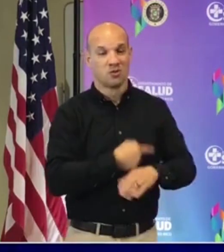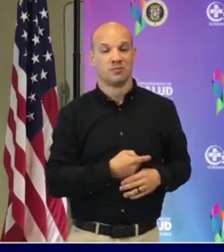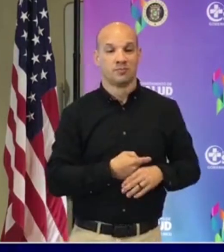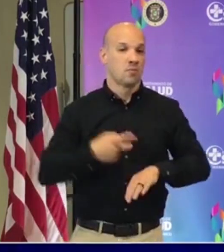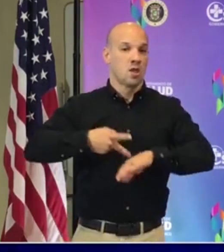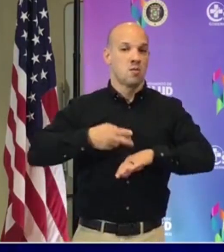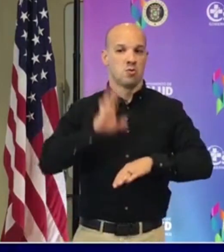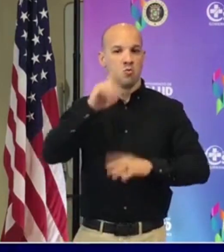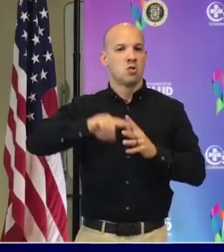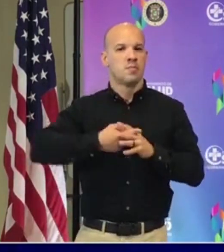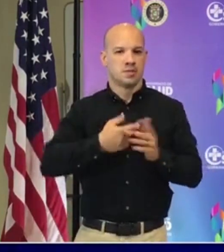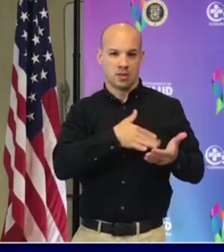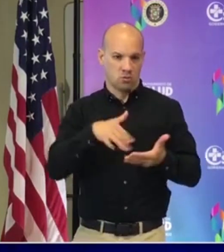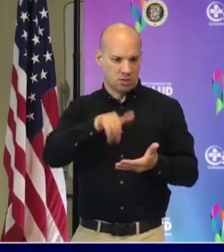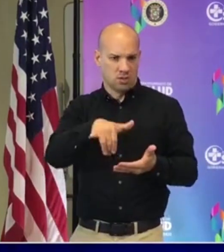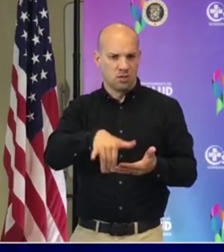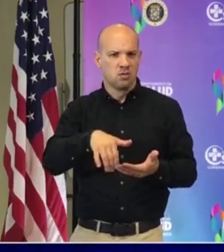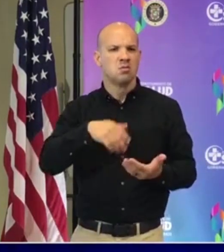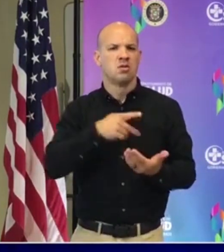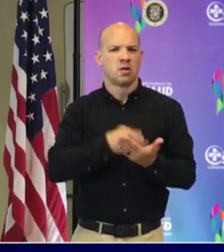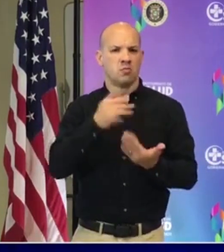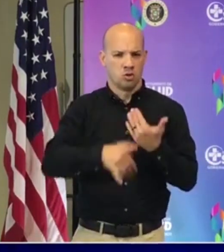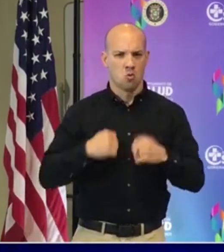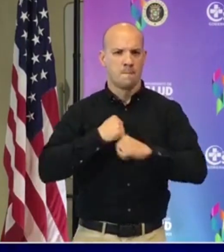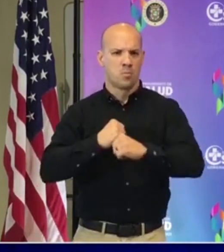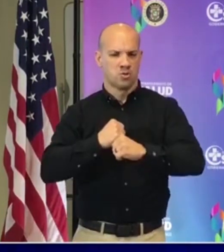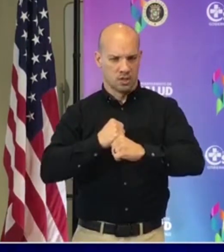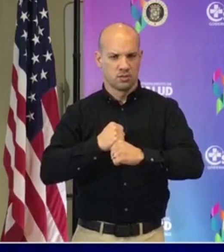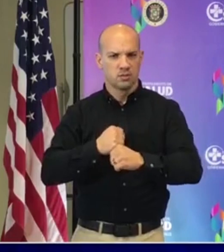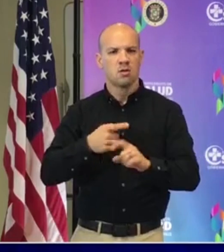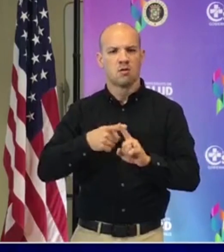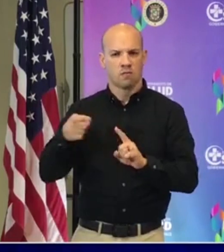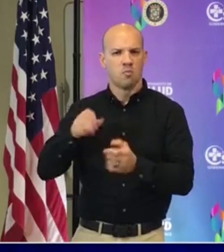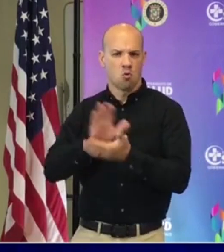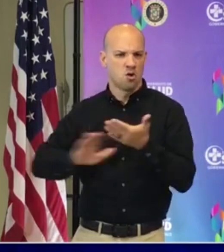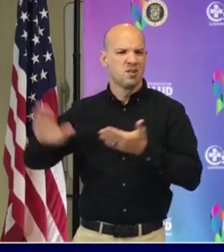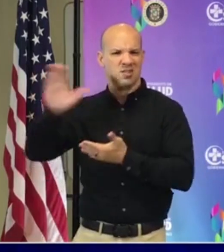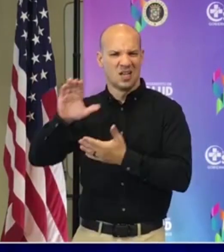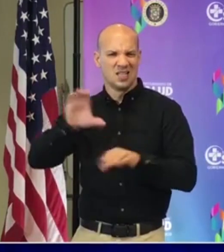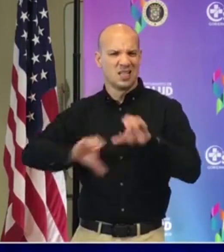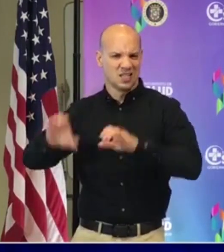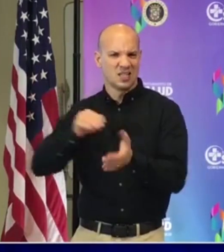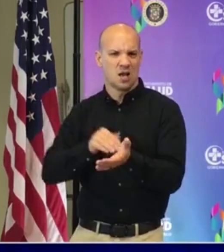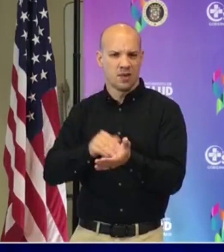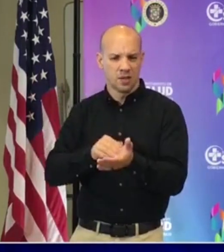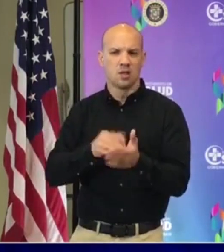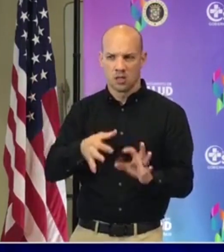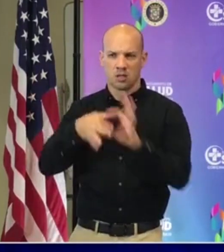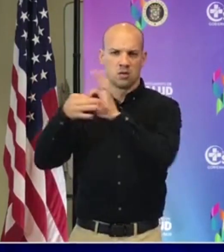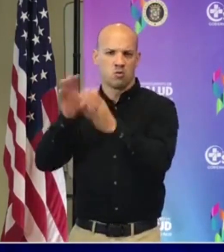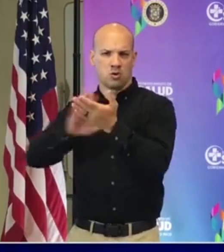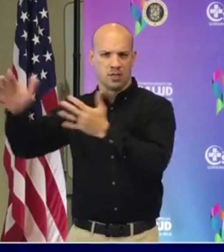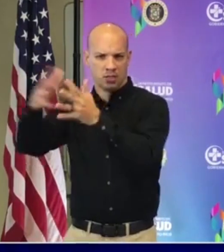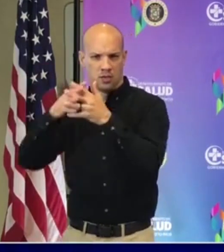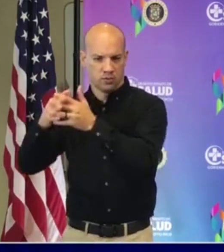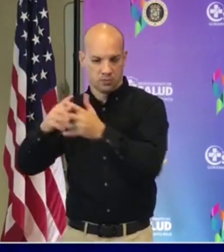vamos a comenzar a estudiar esto en el proyecto PROTEC de Recinto de Ciencias Médicas con otras universidades de los Estados Unidos, así que en Puerto Rico va